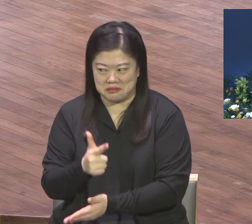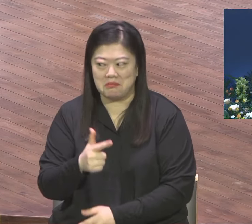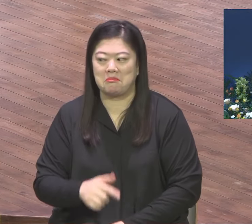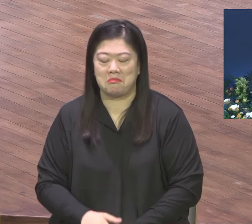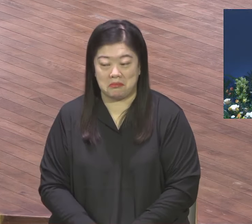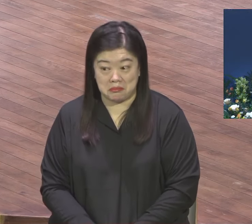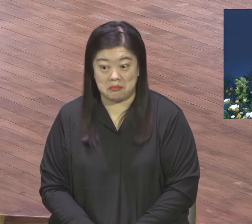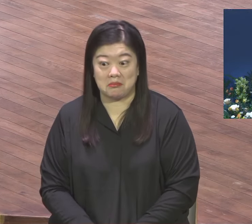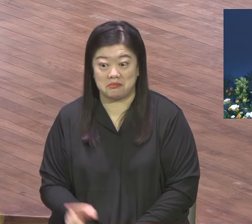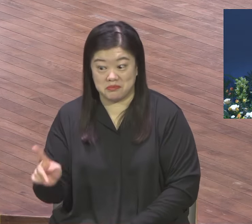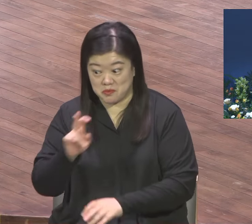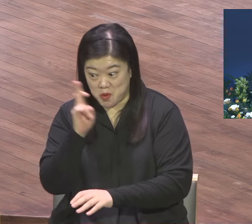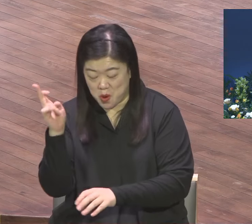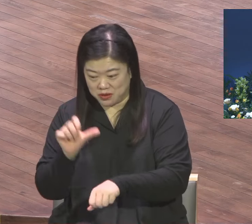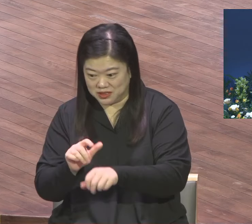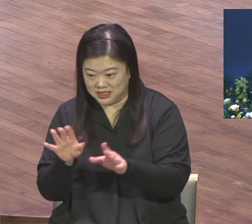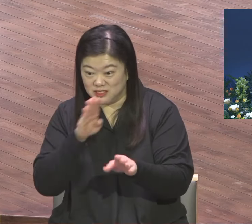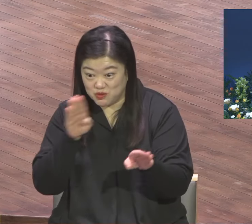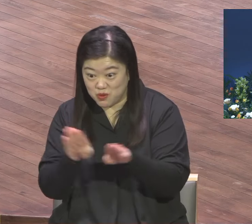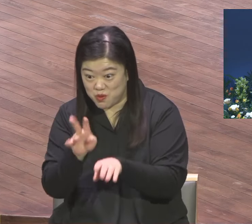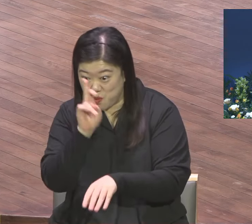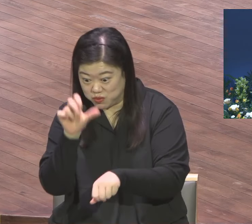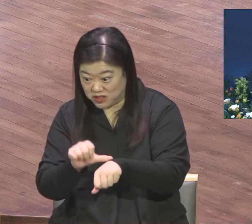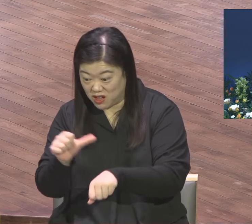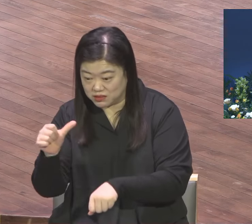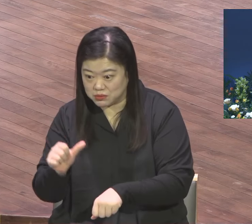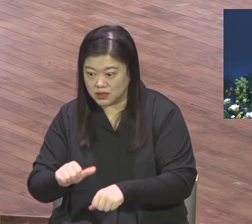발전이 일어나겠다. 양당에서 다 왔으니 뭐 이거.